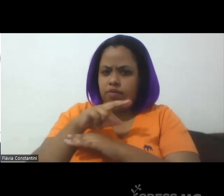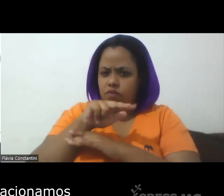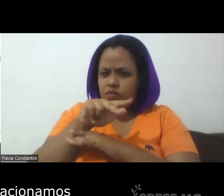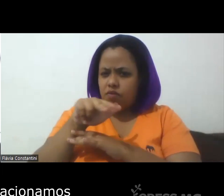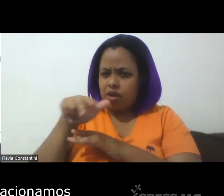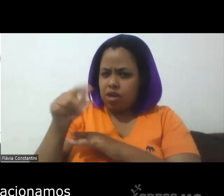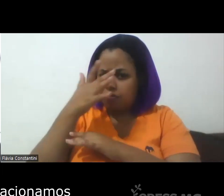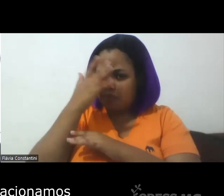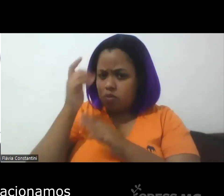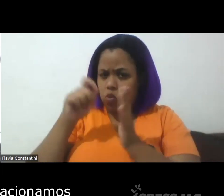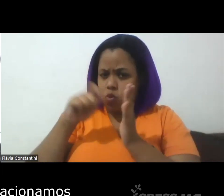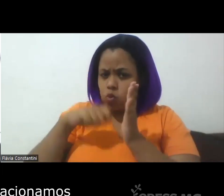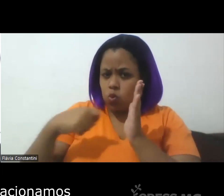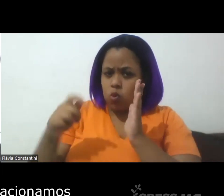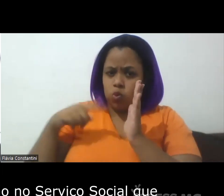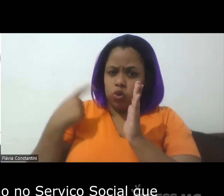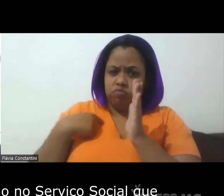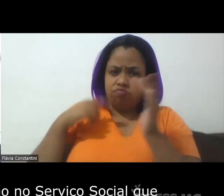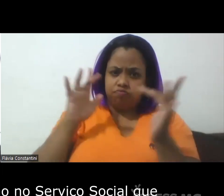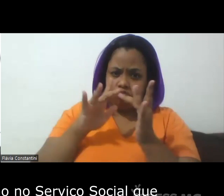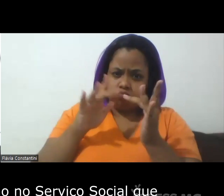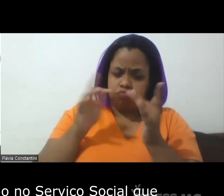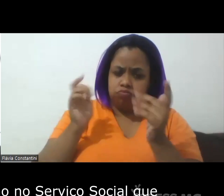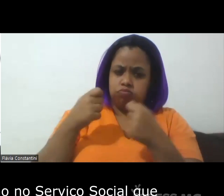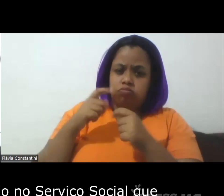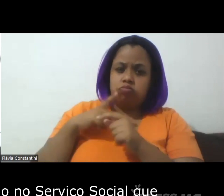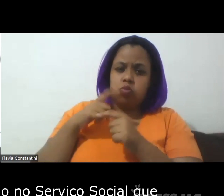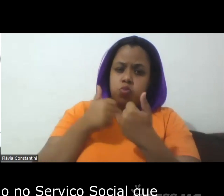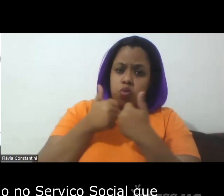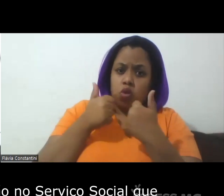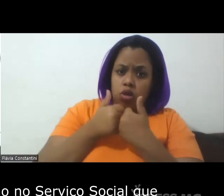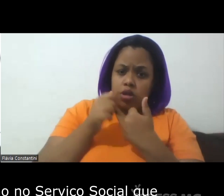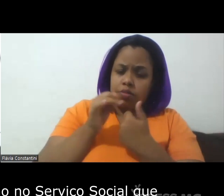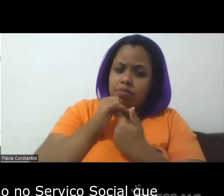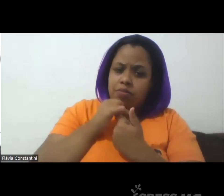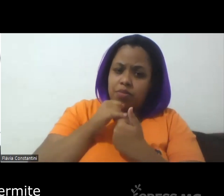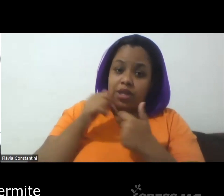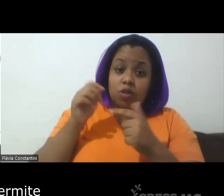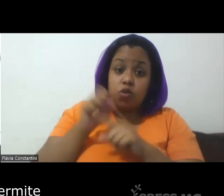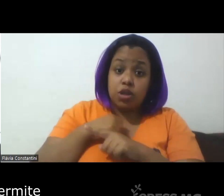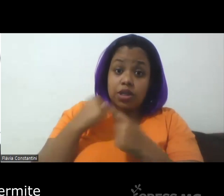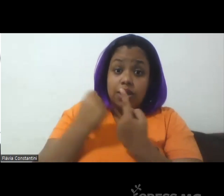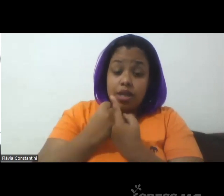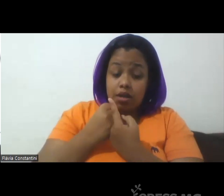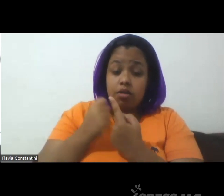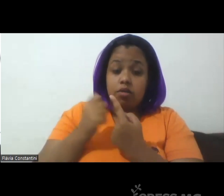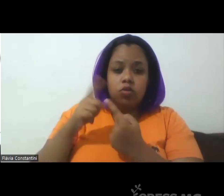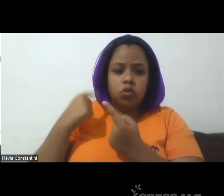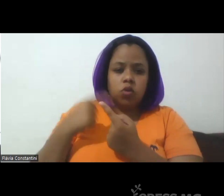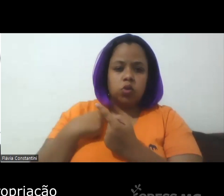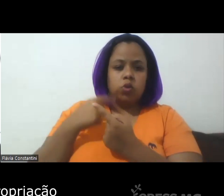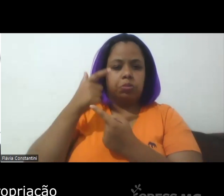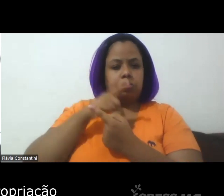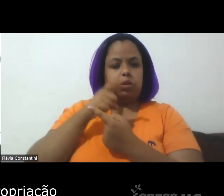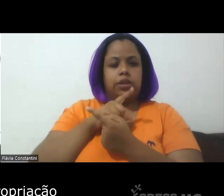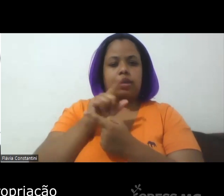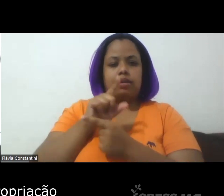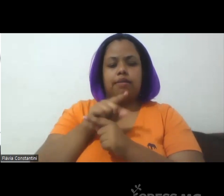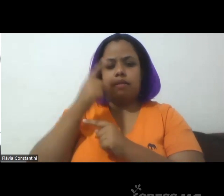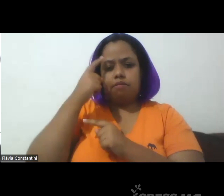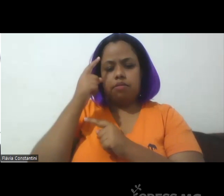nós nos relacionamos né temos uma aproximação no serviço social que nos permite uma